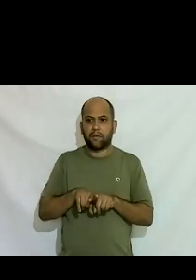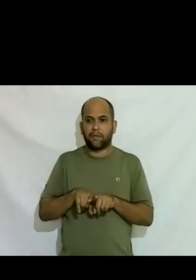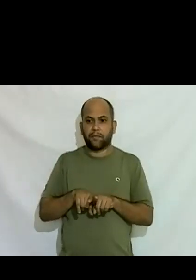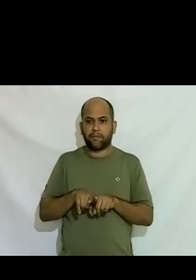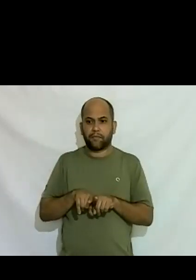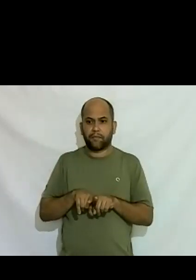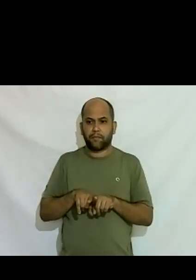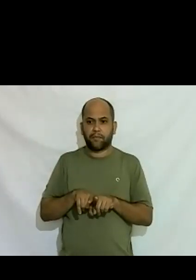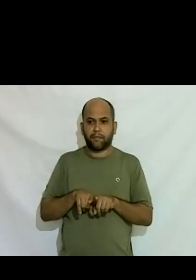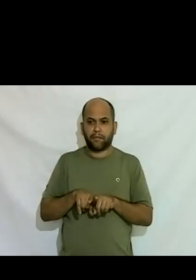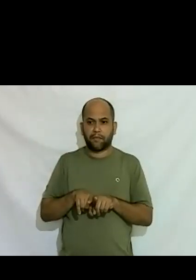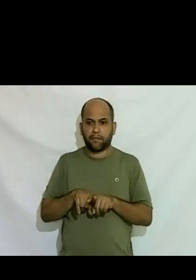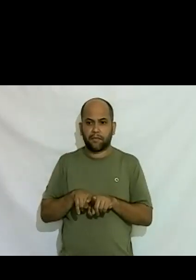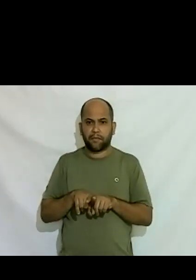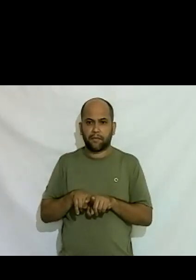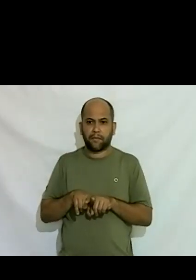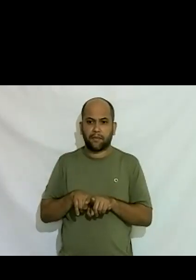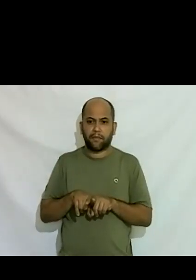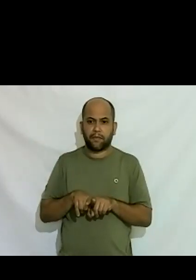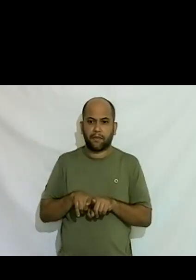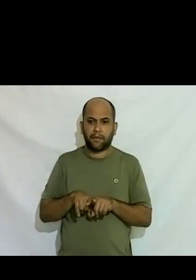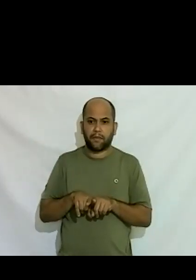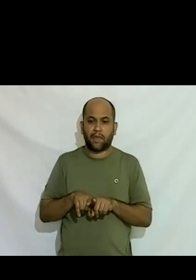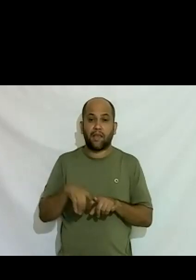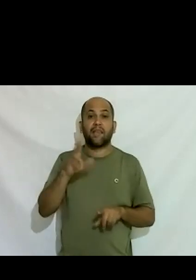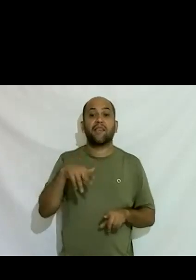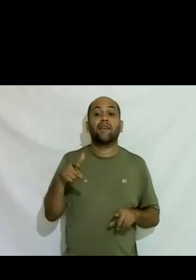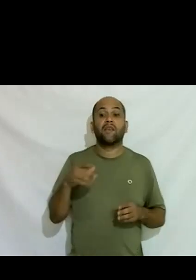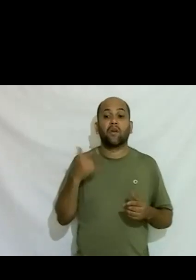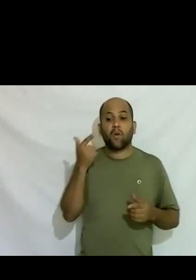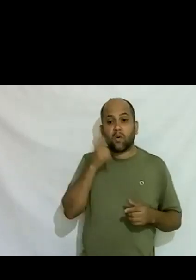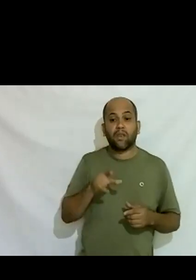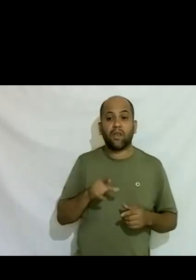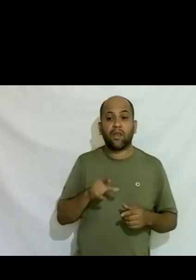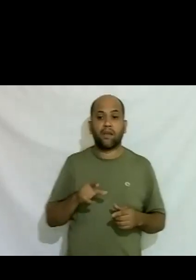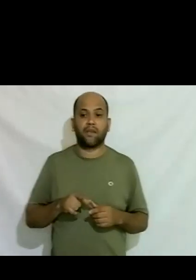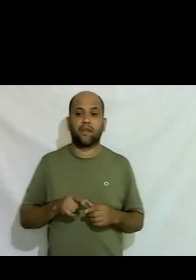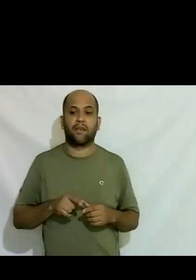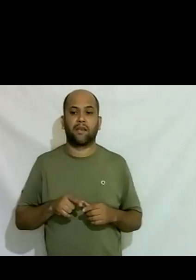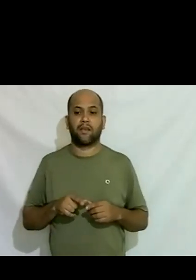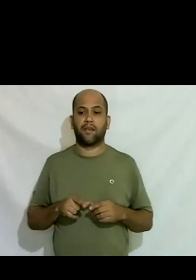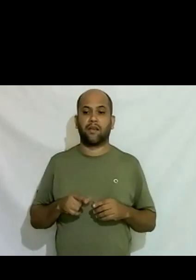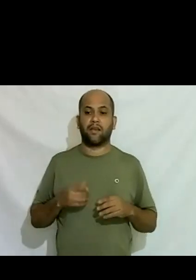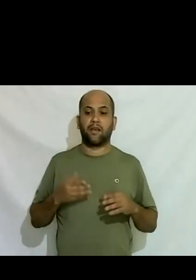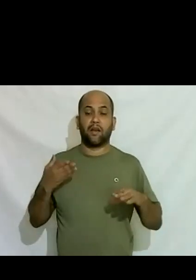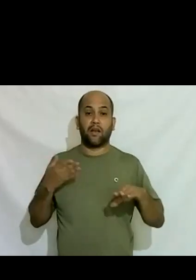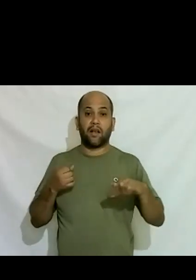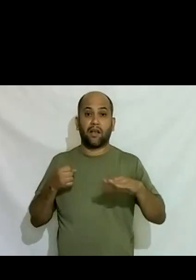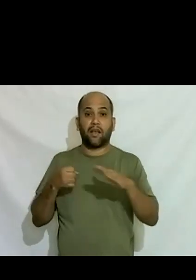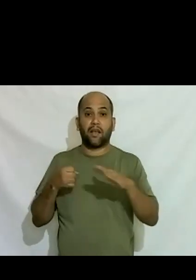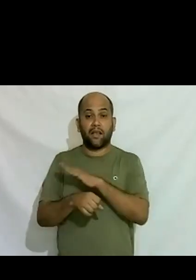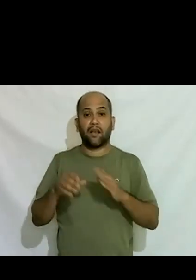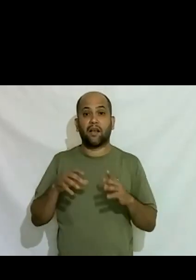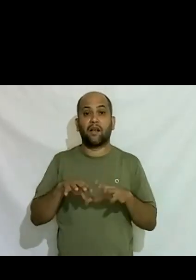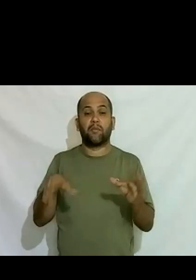né quem é que consegue quem é que entra para cargos públicos de